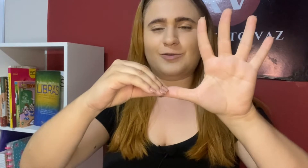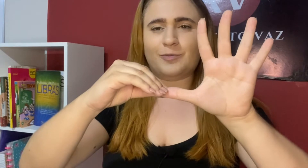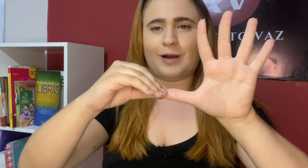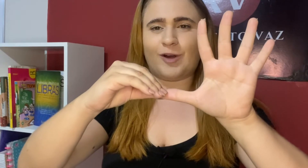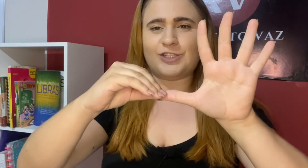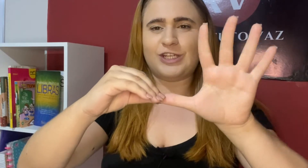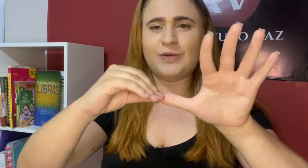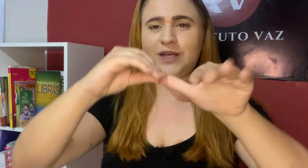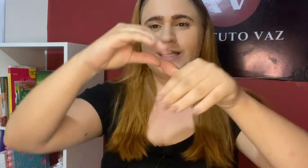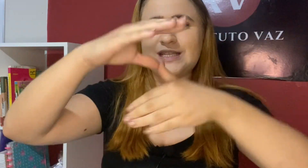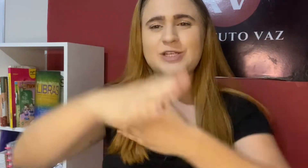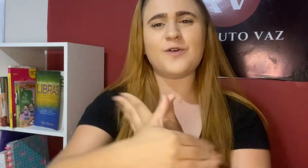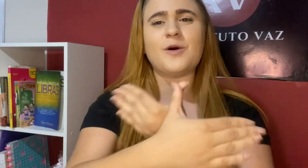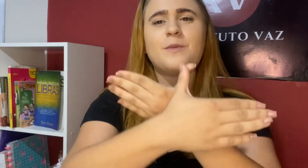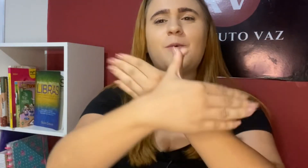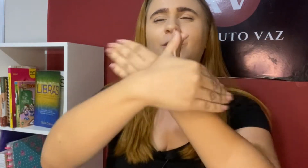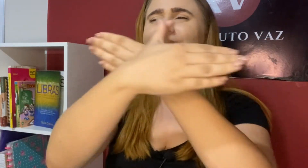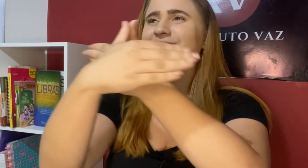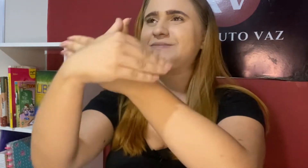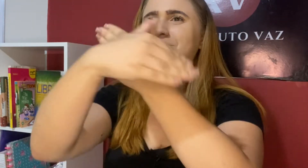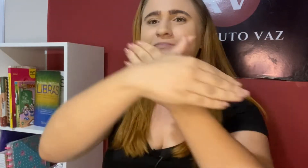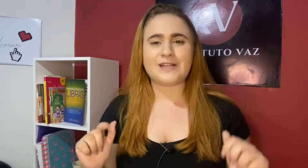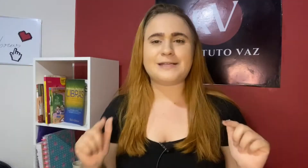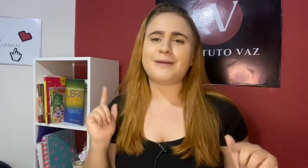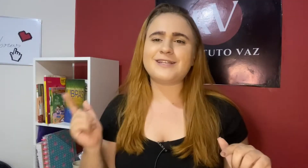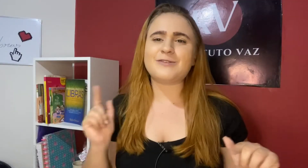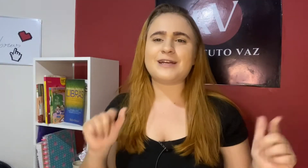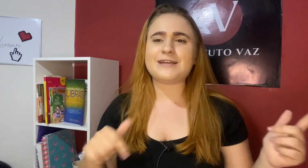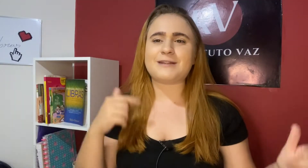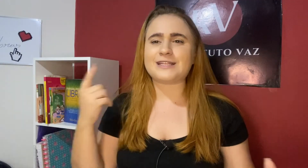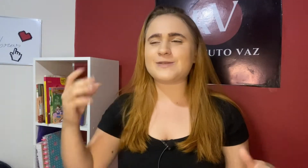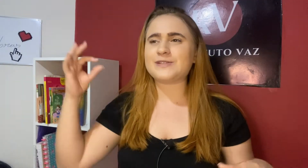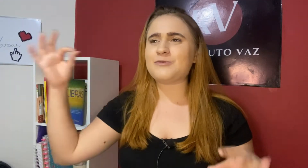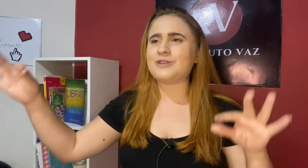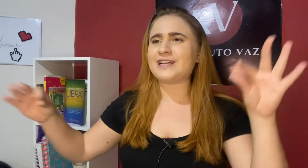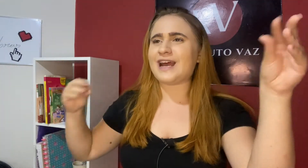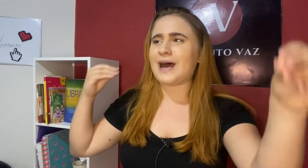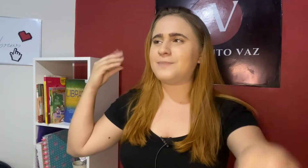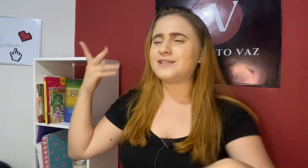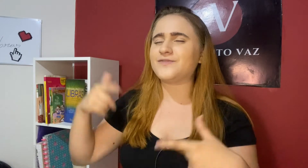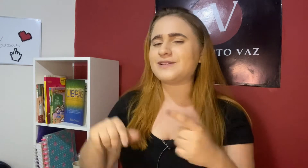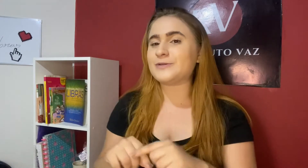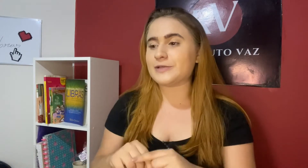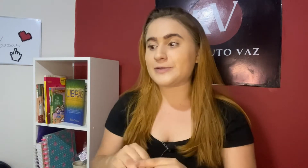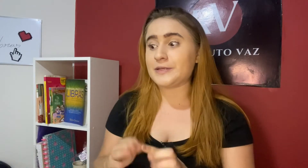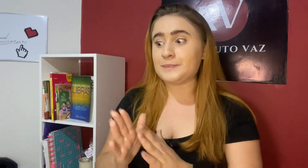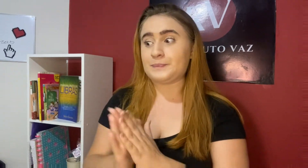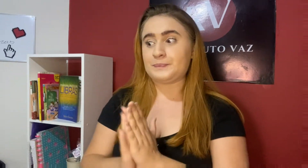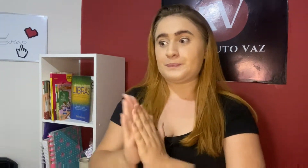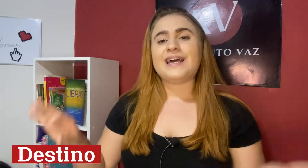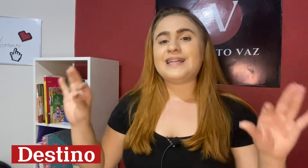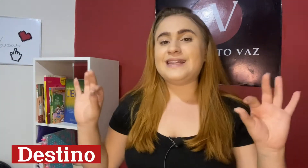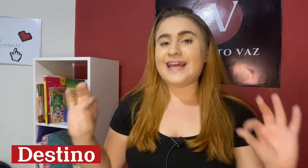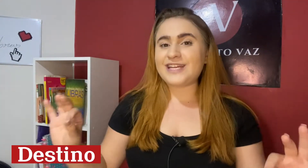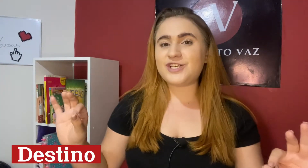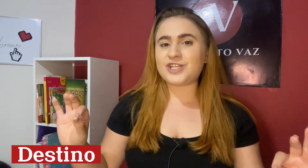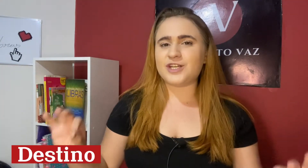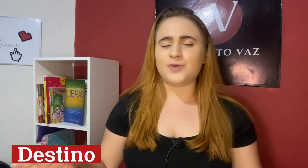pacotinho e se transformou numa borboleta. Você imagina uma interpretação simultânea rápida você fazendo isso, hein? Destino.